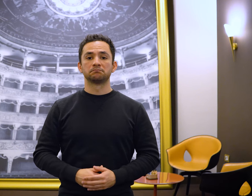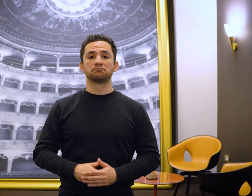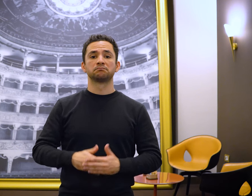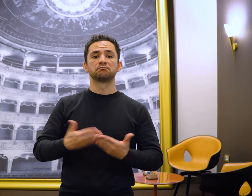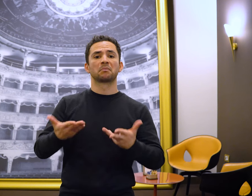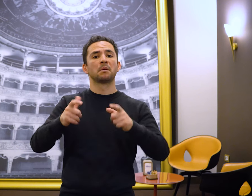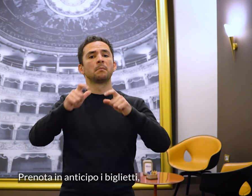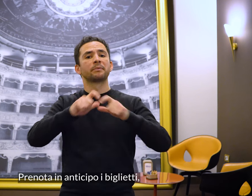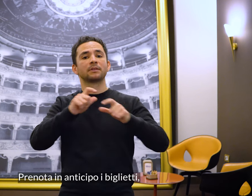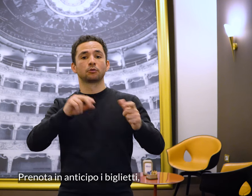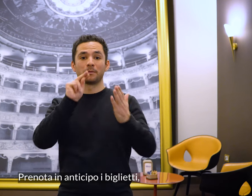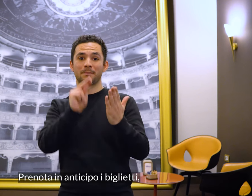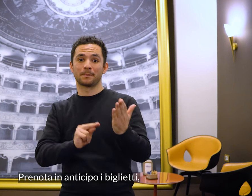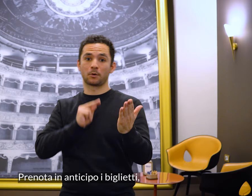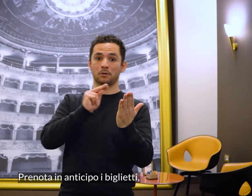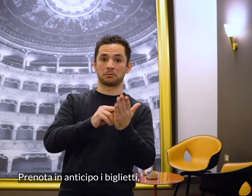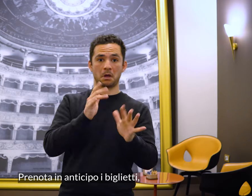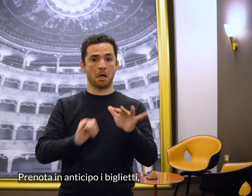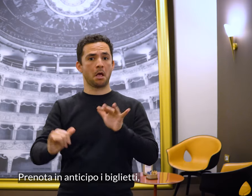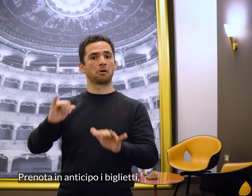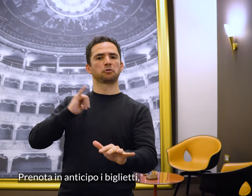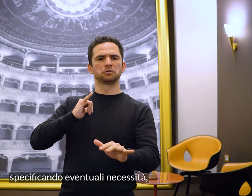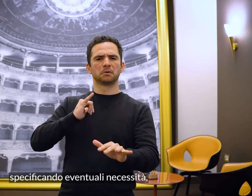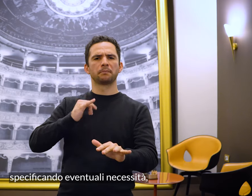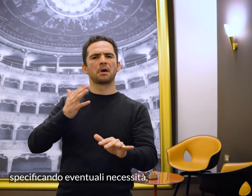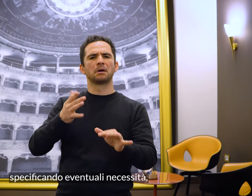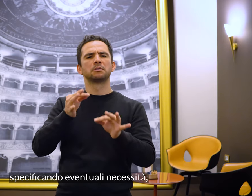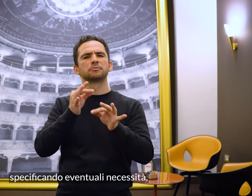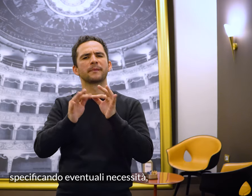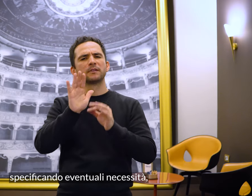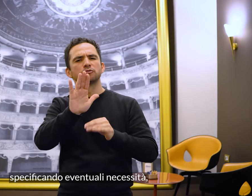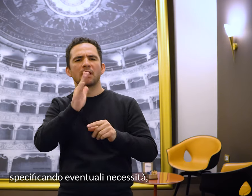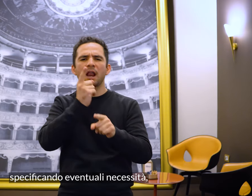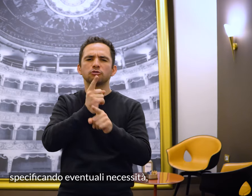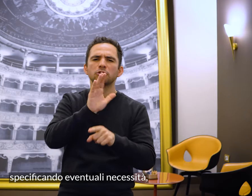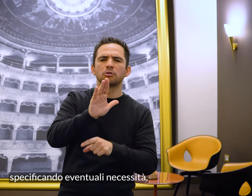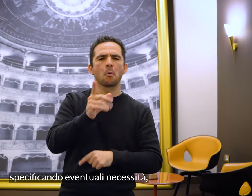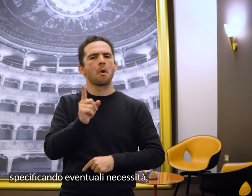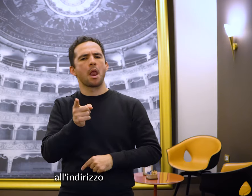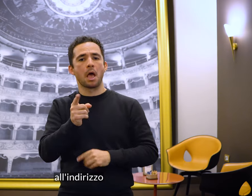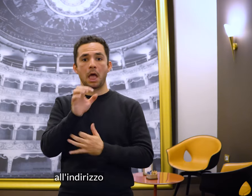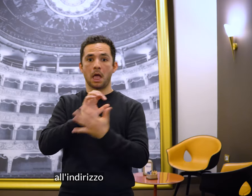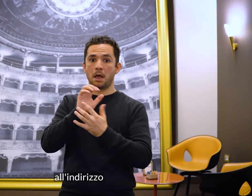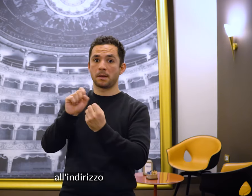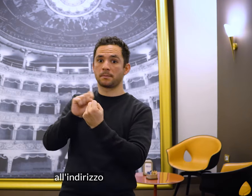Prenota in anticipo i biglietti specificando eventuali necessità all'indirizzo